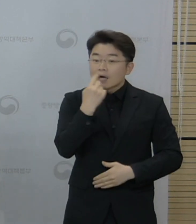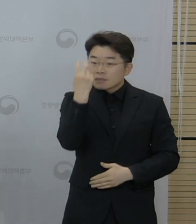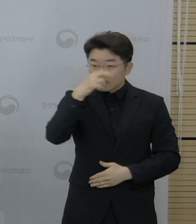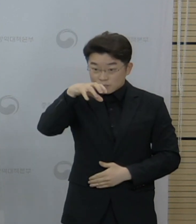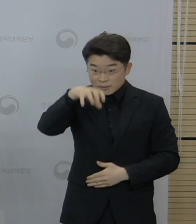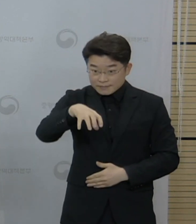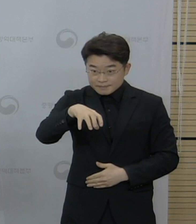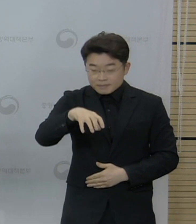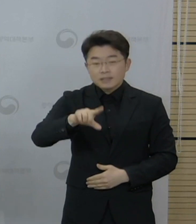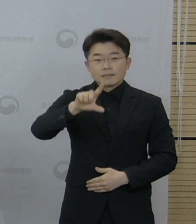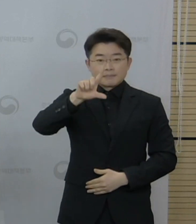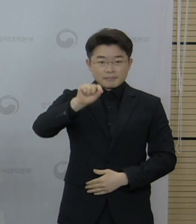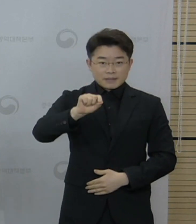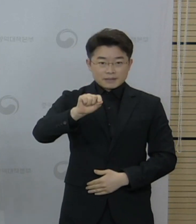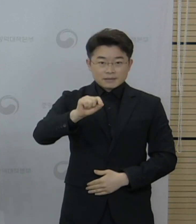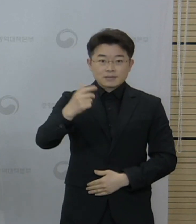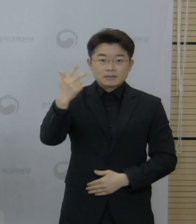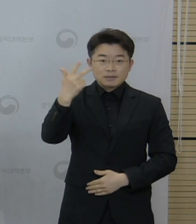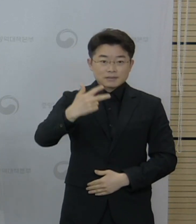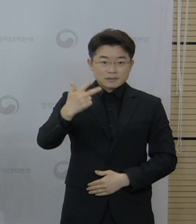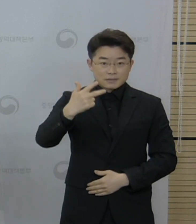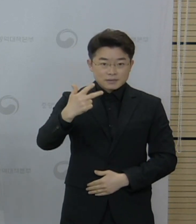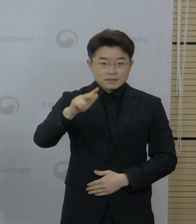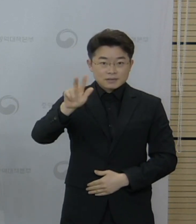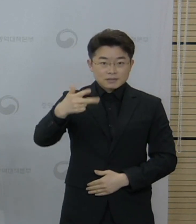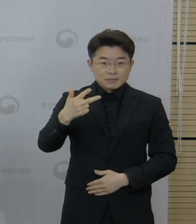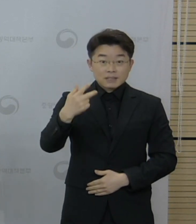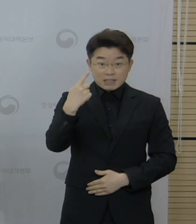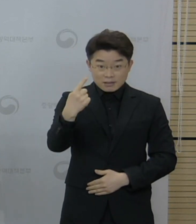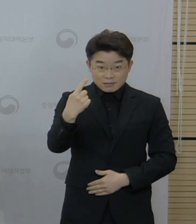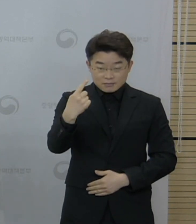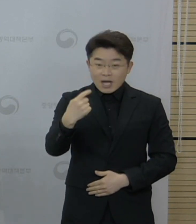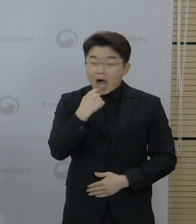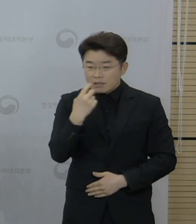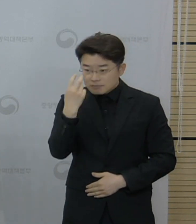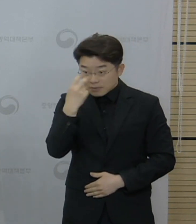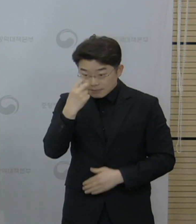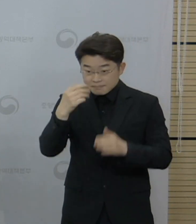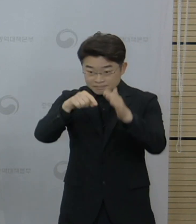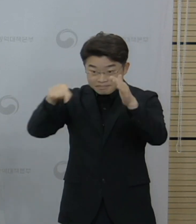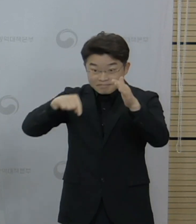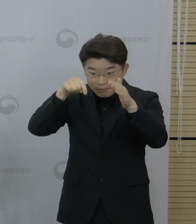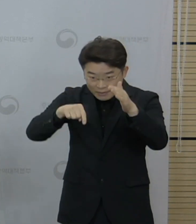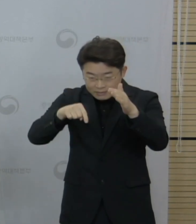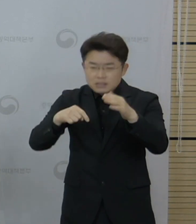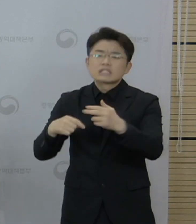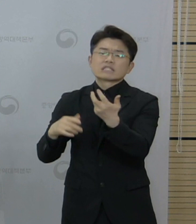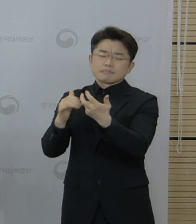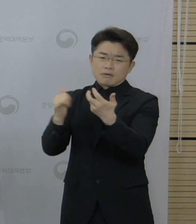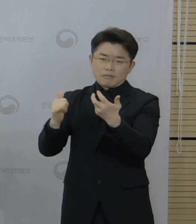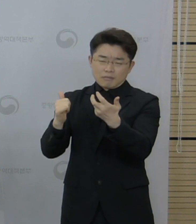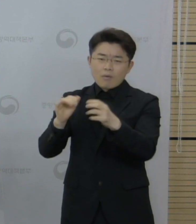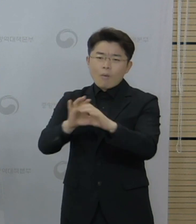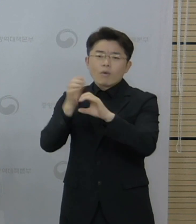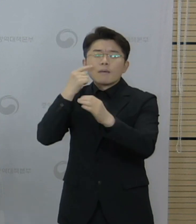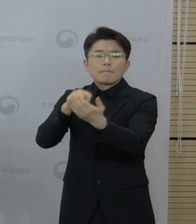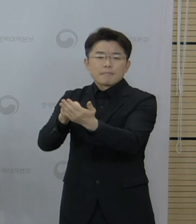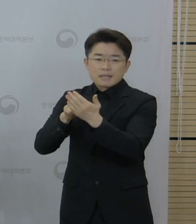1만 7701건의 검사가 이루어져서 70명의 확진자를